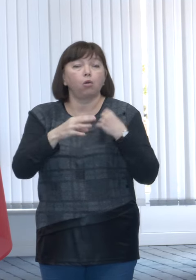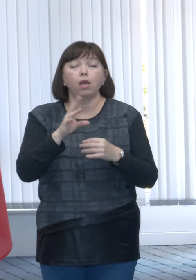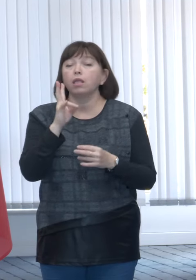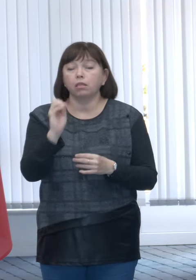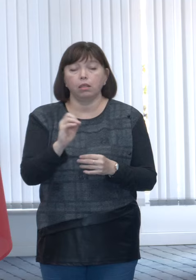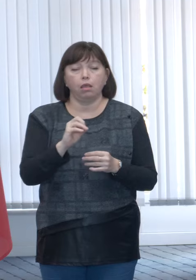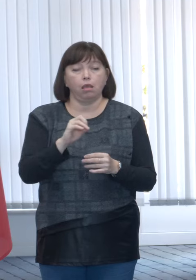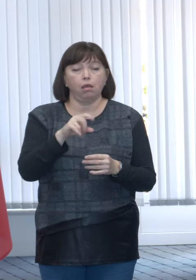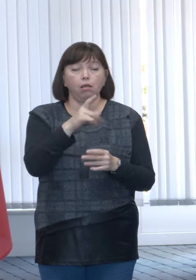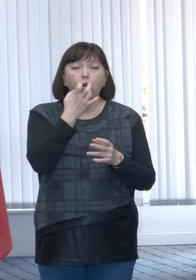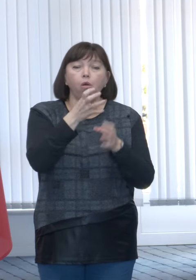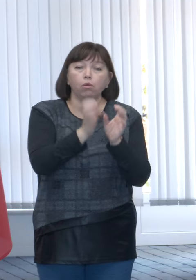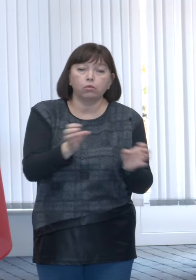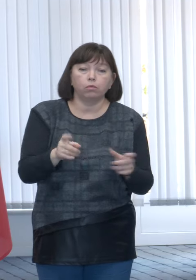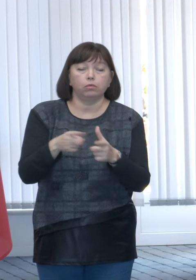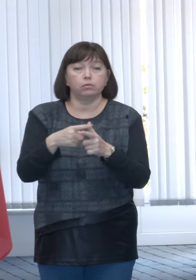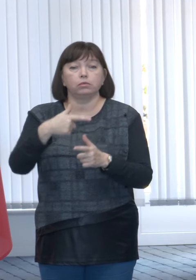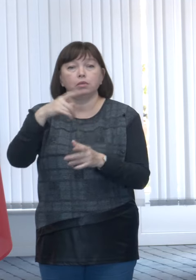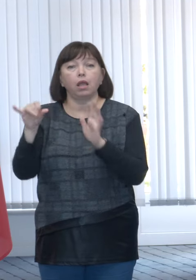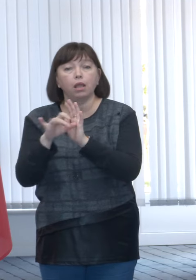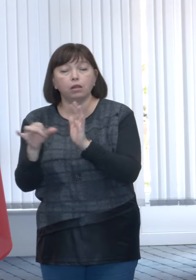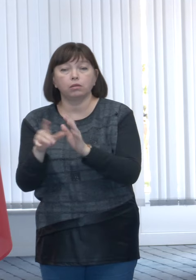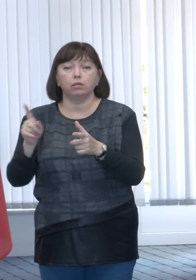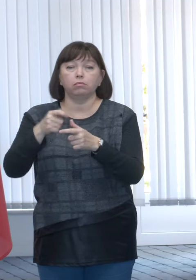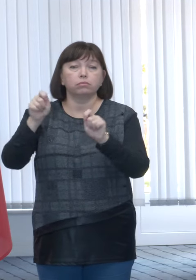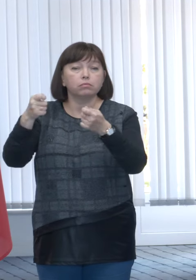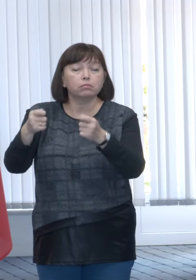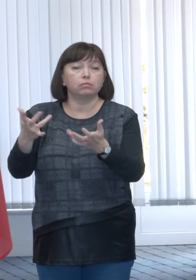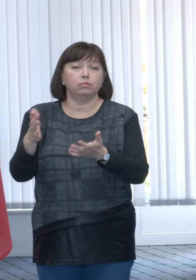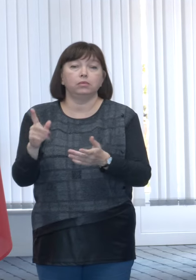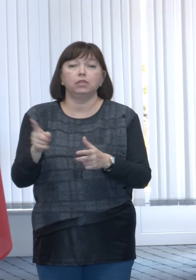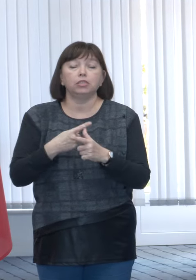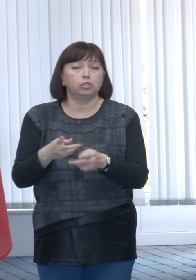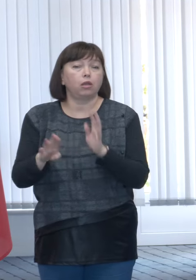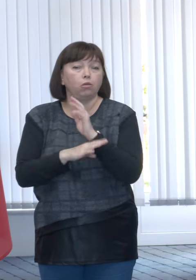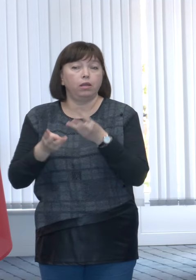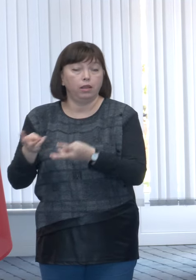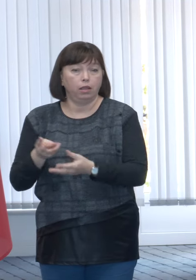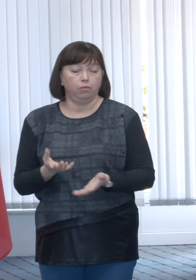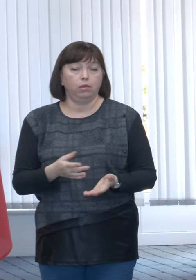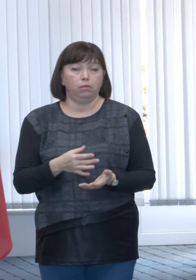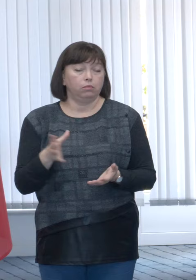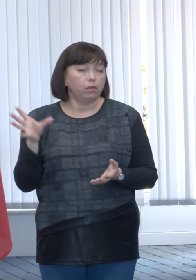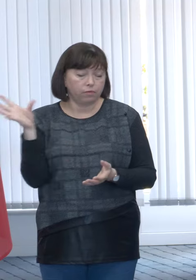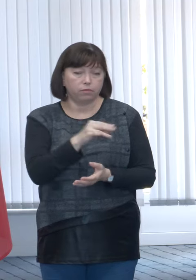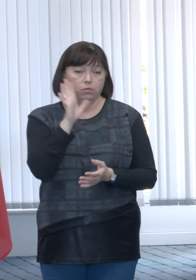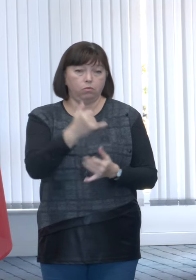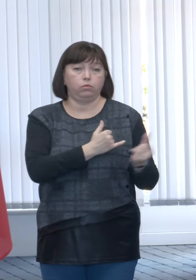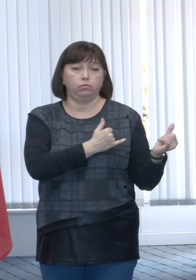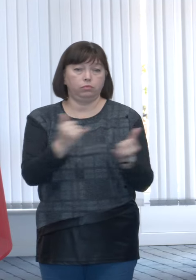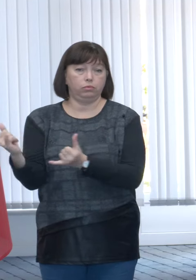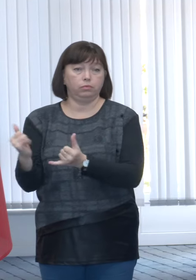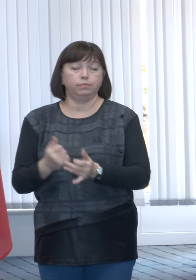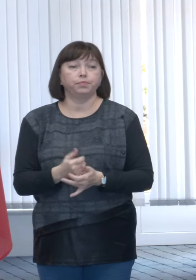unul principal. În sensul în care, dacă gospodăria se încălzește cu gaz, va beneficia potențialul de